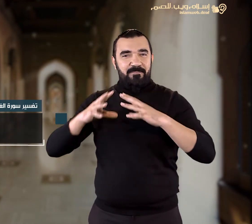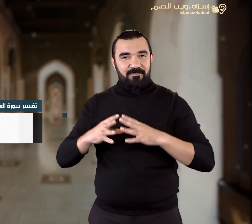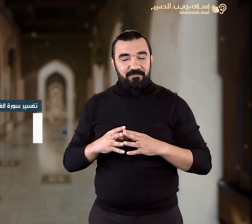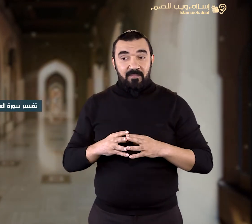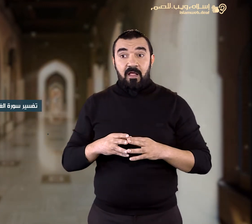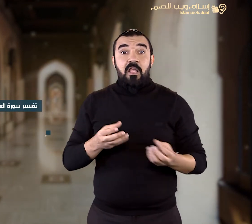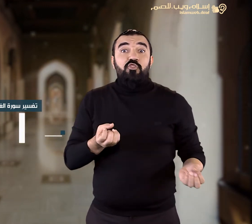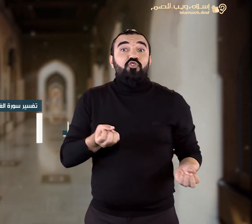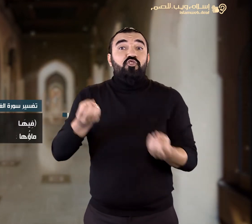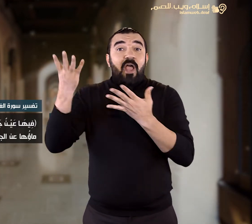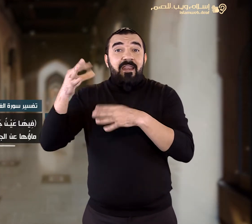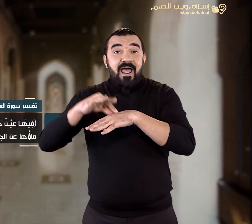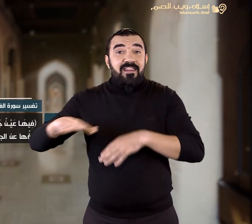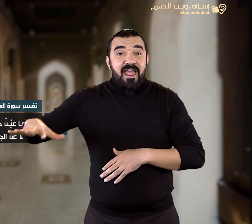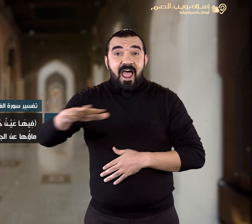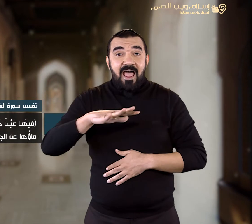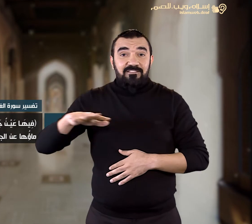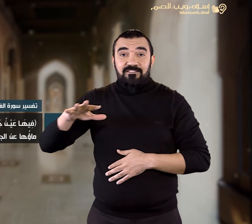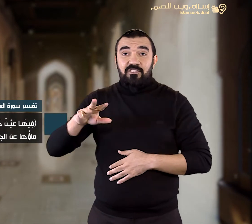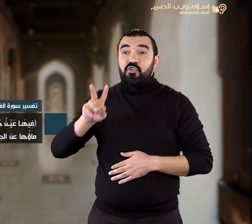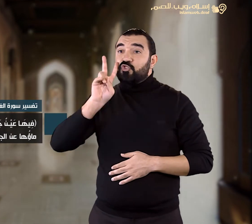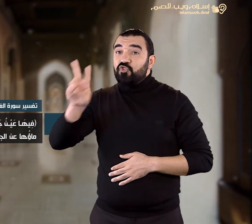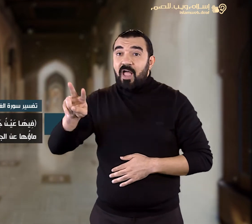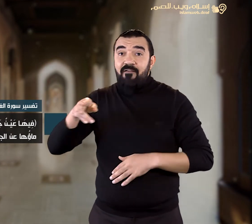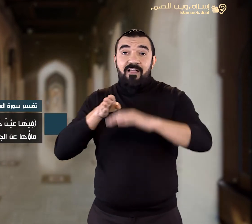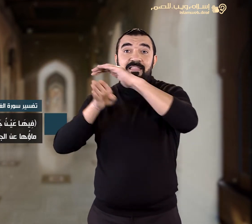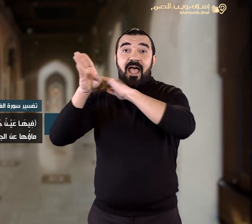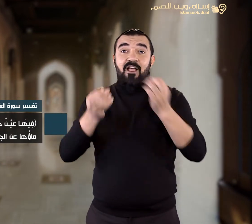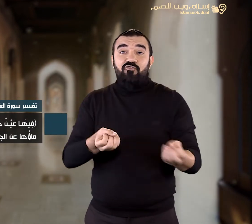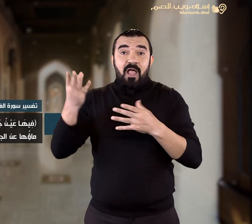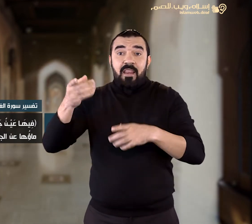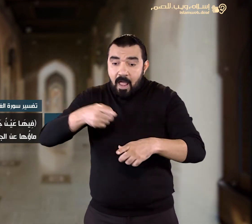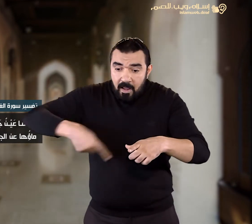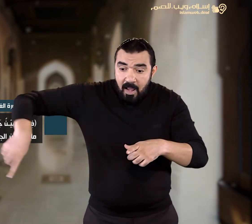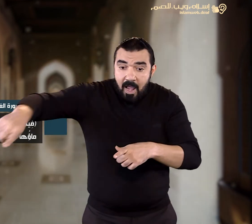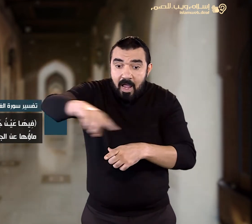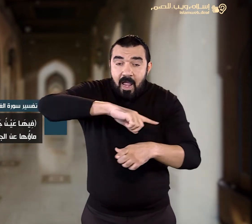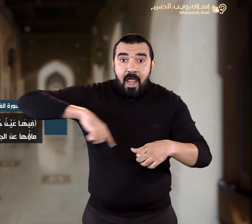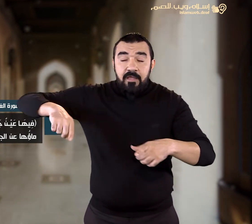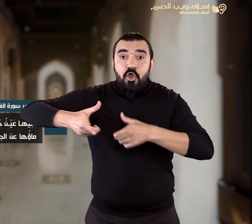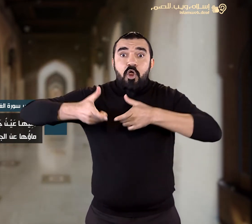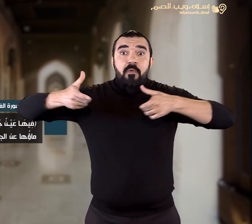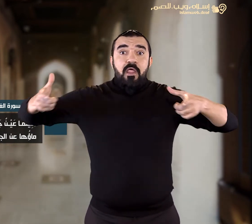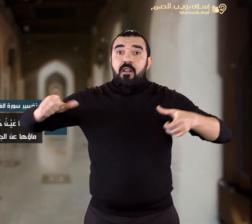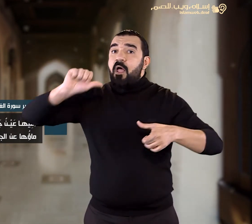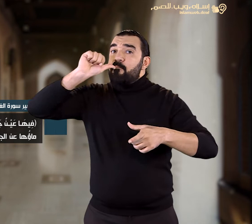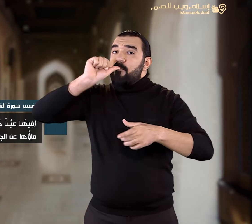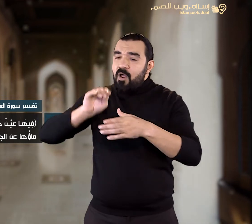فيها عين جارية أي في تلك الجنة عين عظيمة